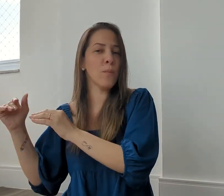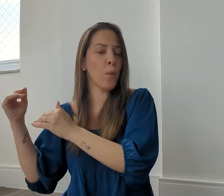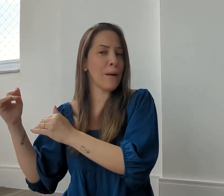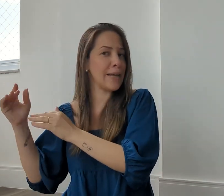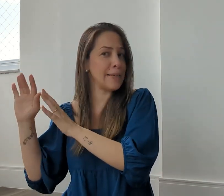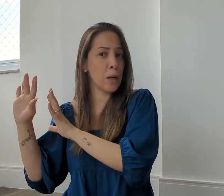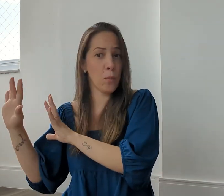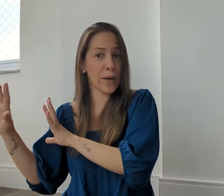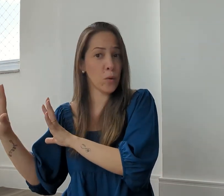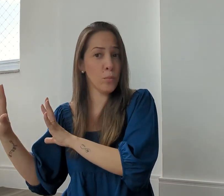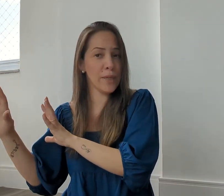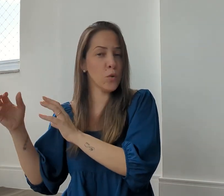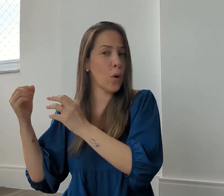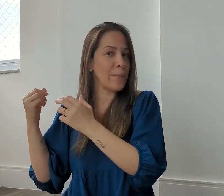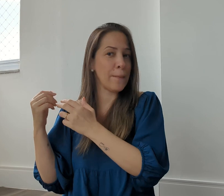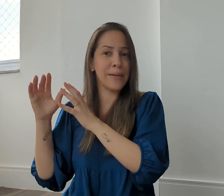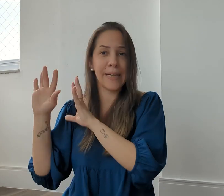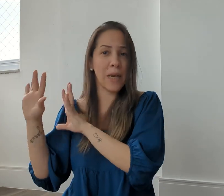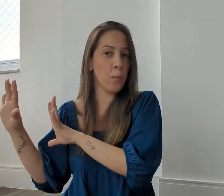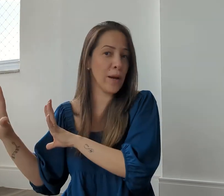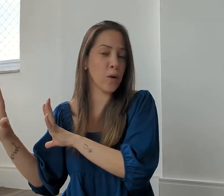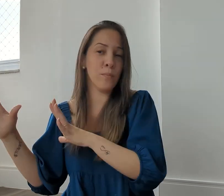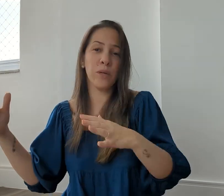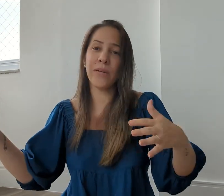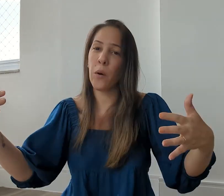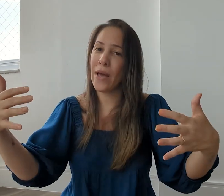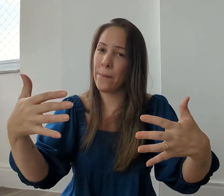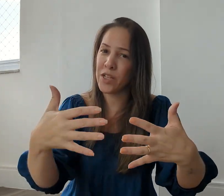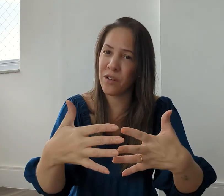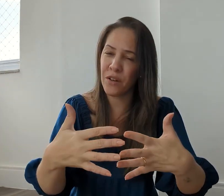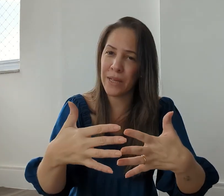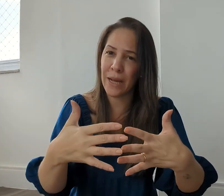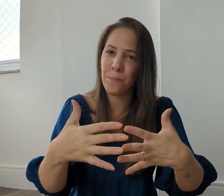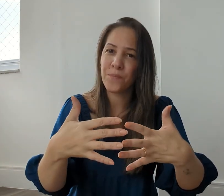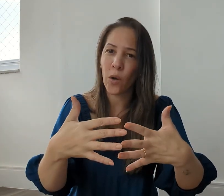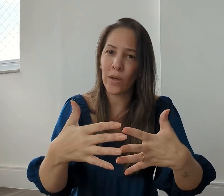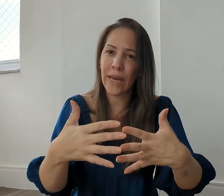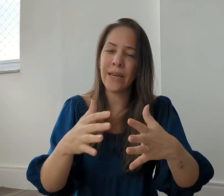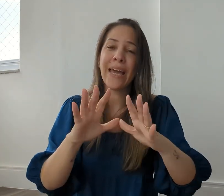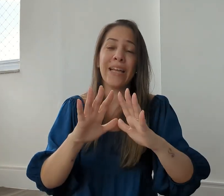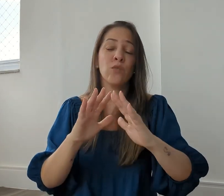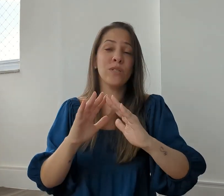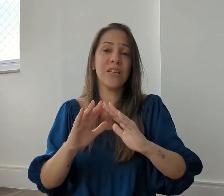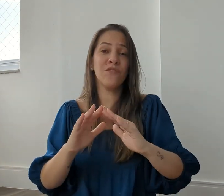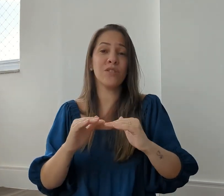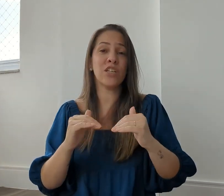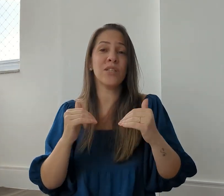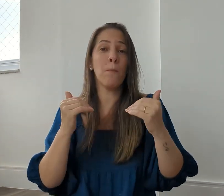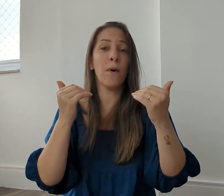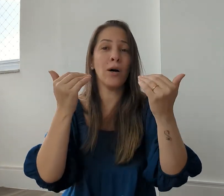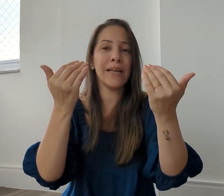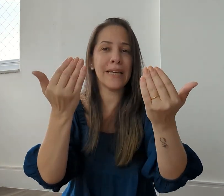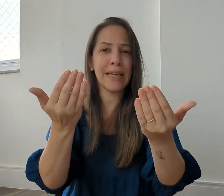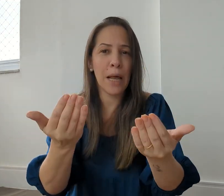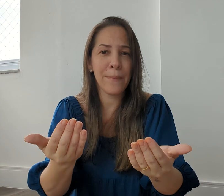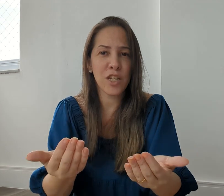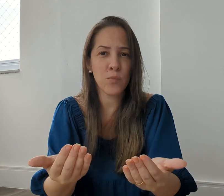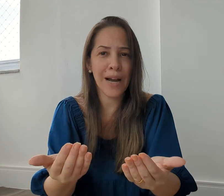com o meu pai que não mora comigo, com a minha irmã que não mora comigo, não é a mesma família, ok? Inclusive, vocês não podem ir na mesma